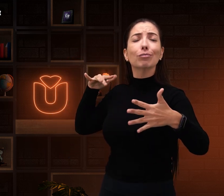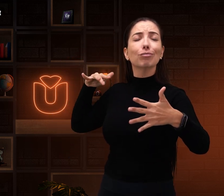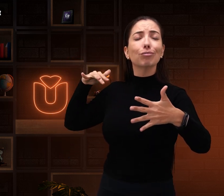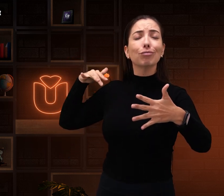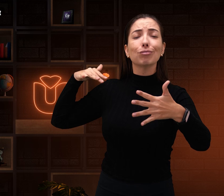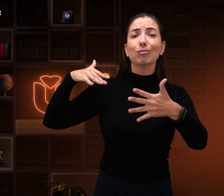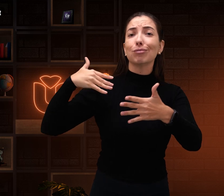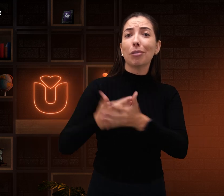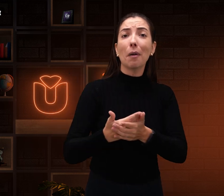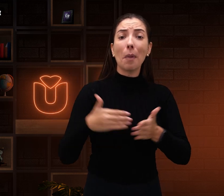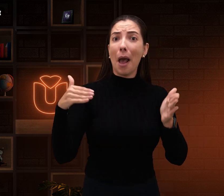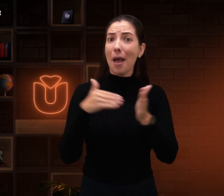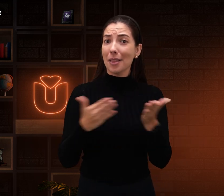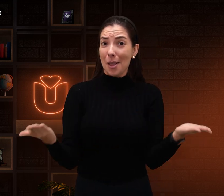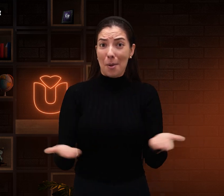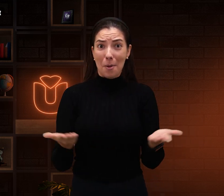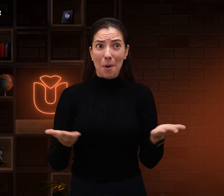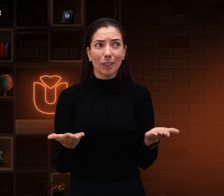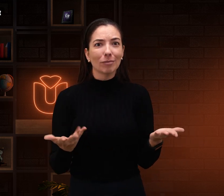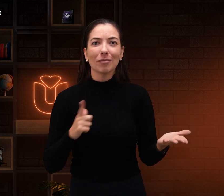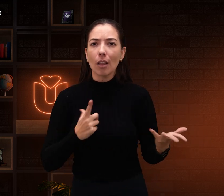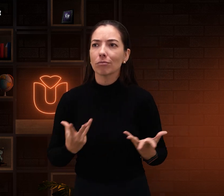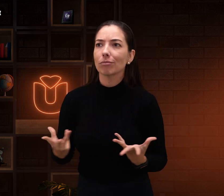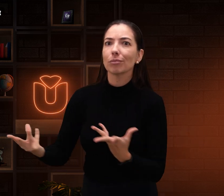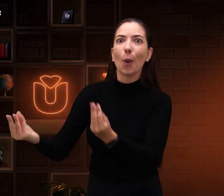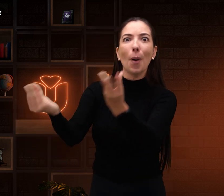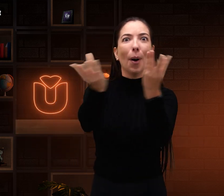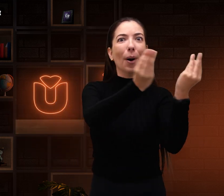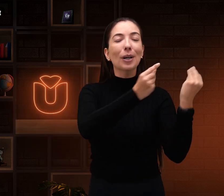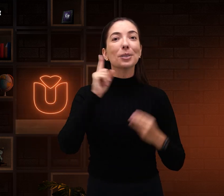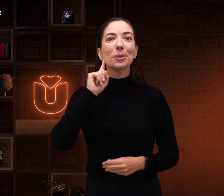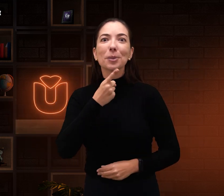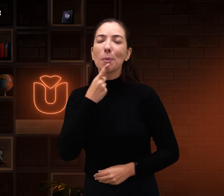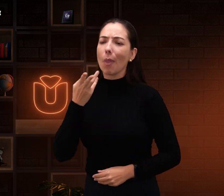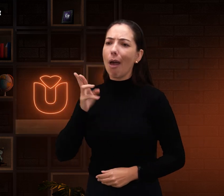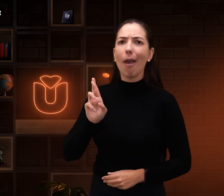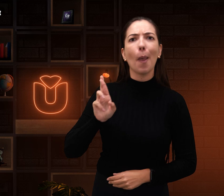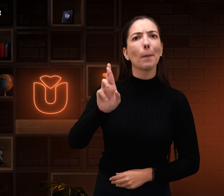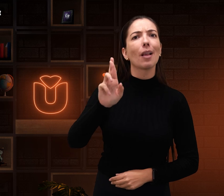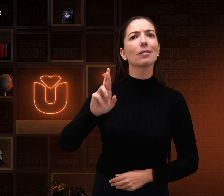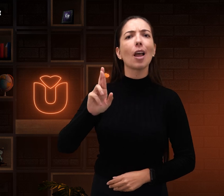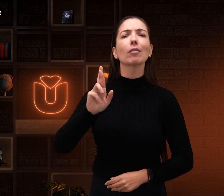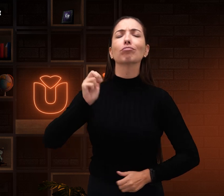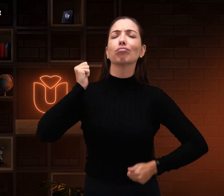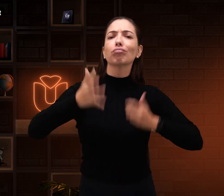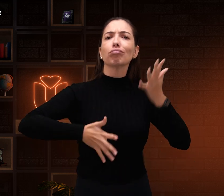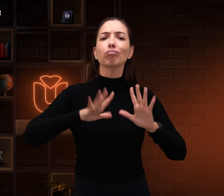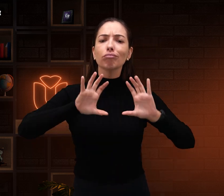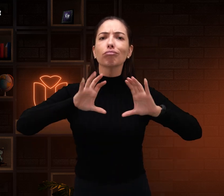com o passar do tempo até hoje. Temos muitos surdos como representantes políticos dentro